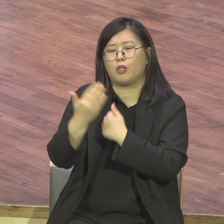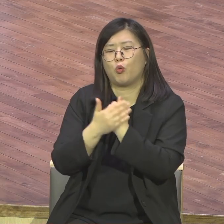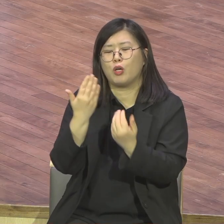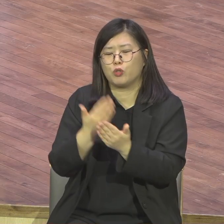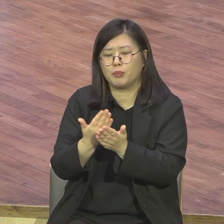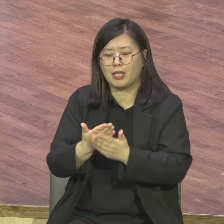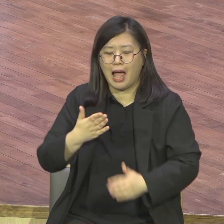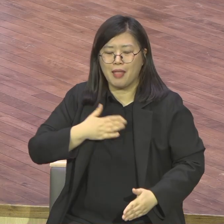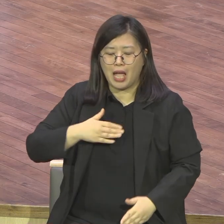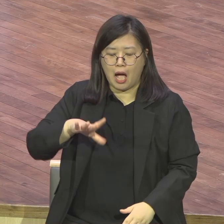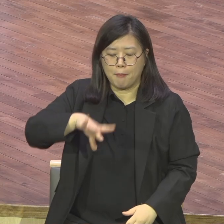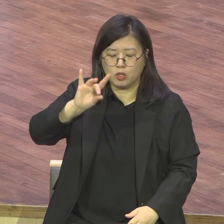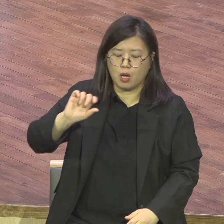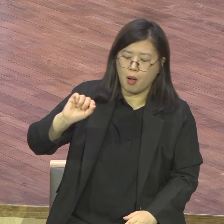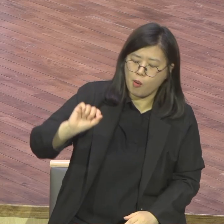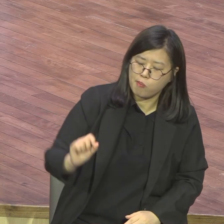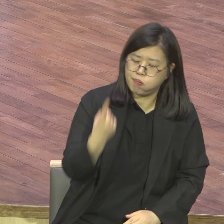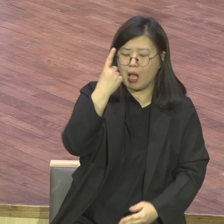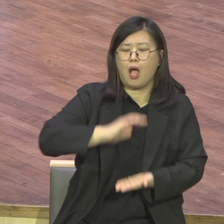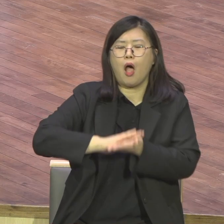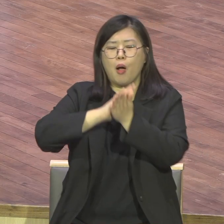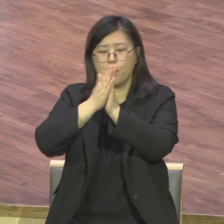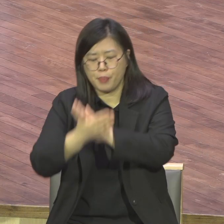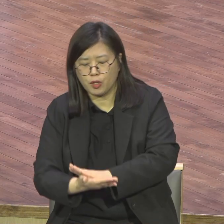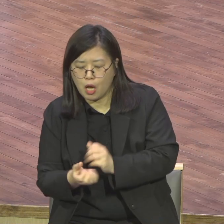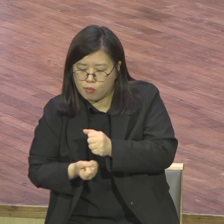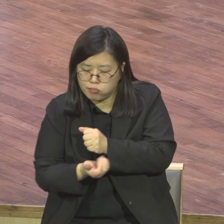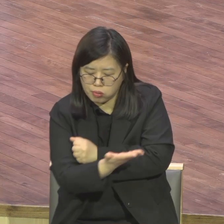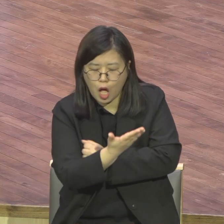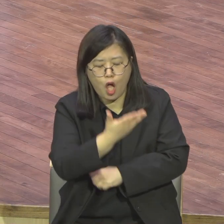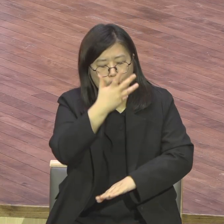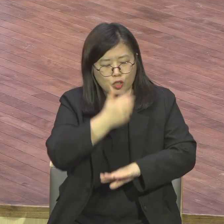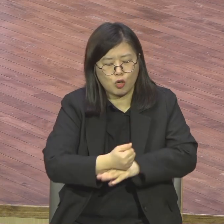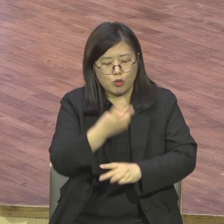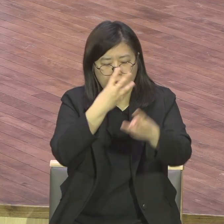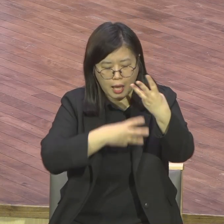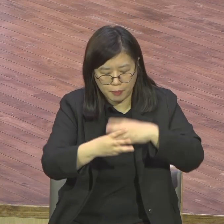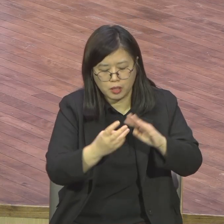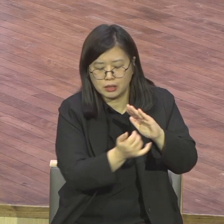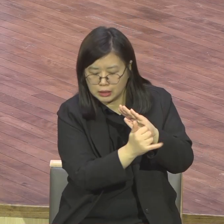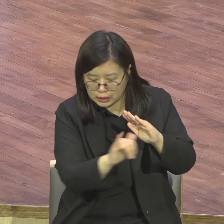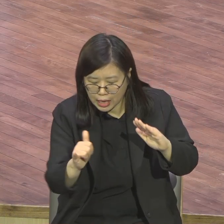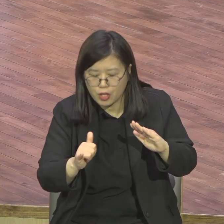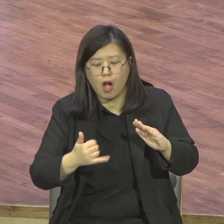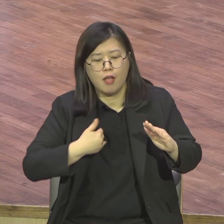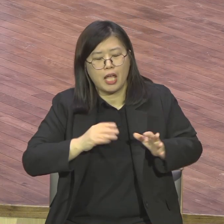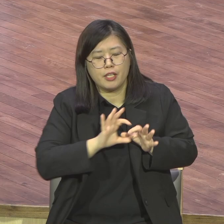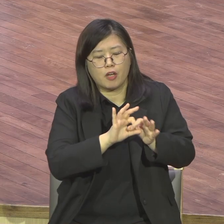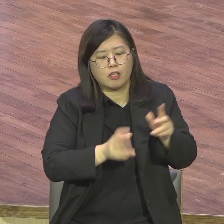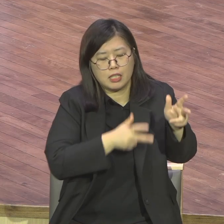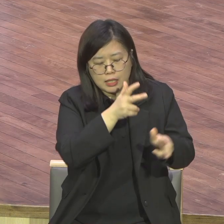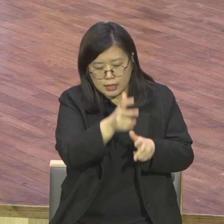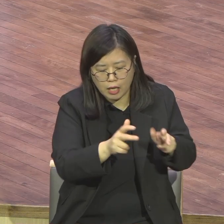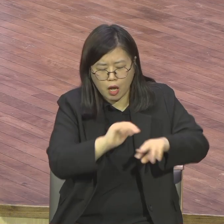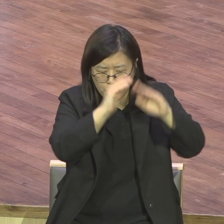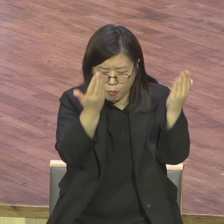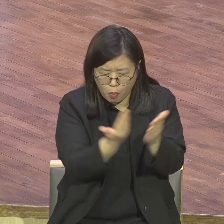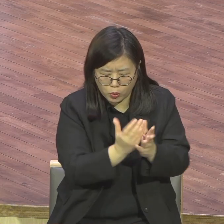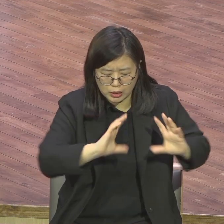내가 변화됨으로 결과를 받고 내가 변화됨으로 민족이 세계가 복을 받는 놀라운 이 시대의 주인공들이 되게